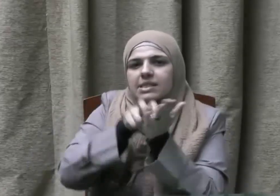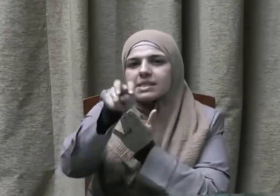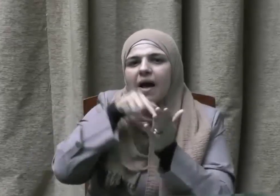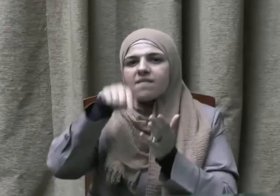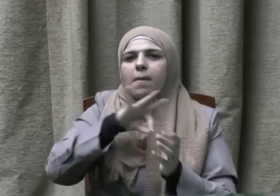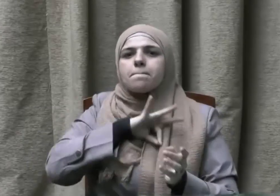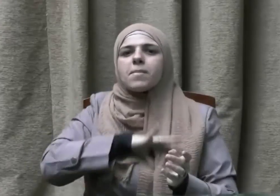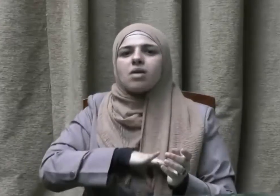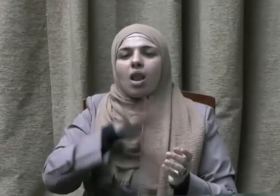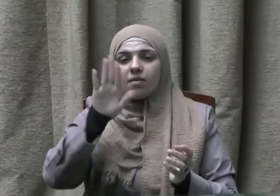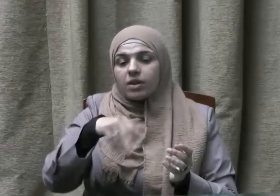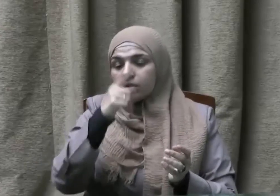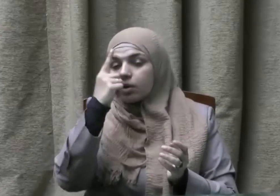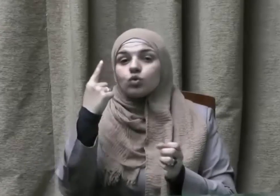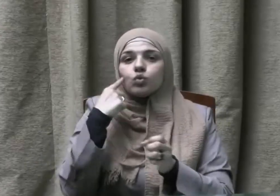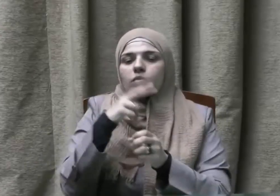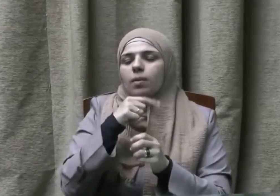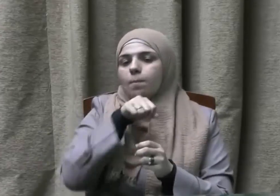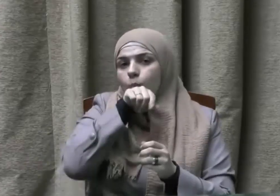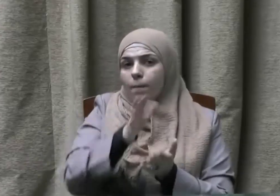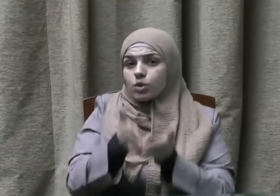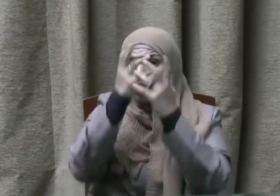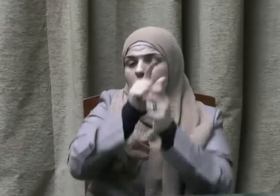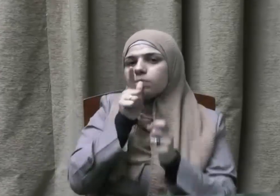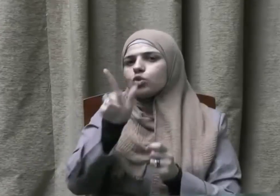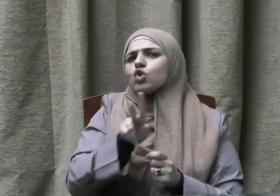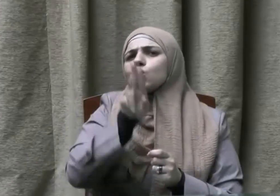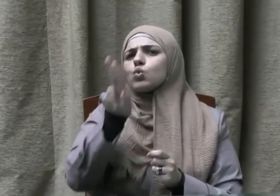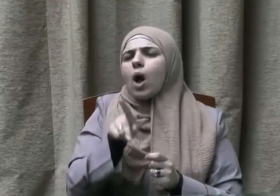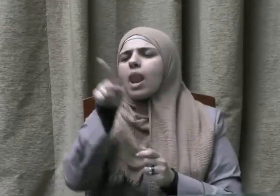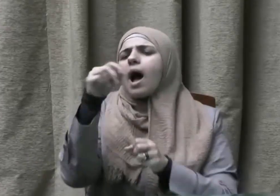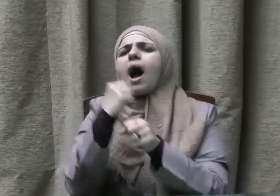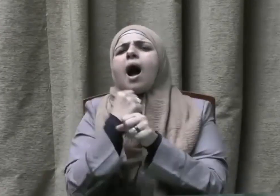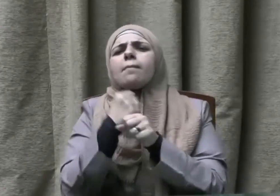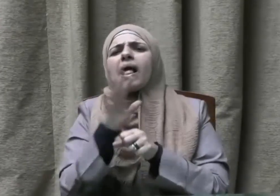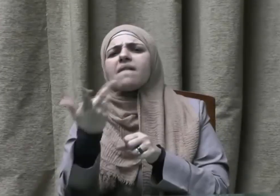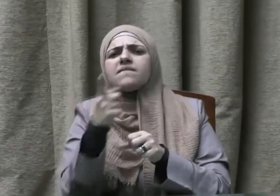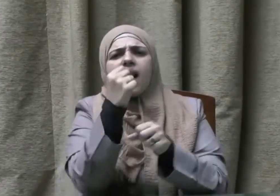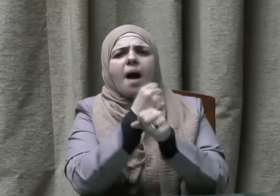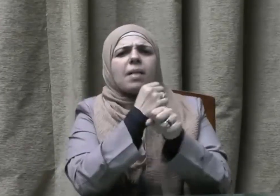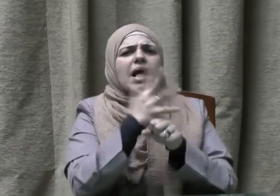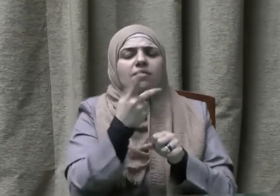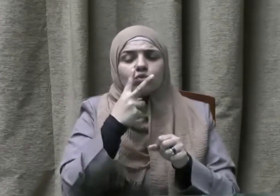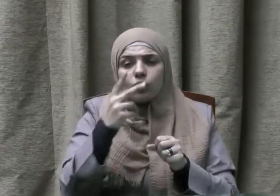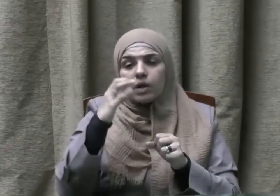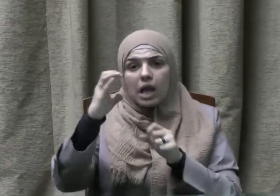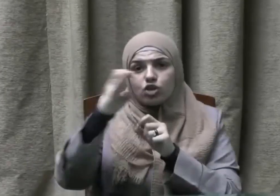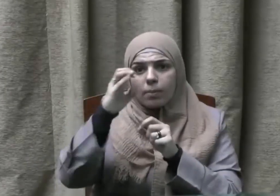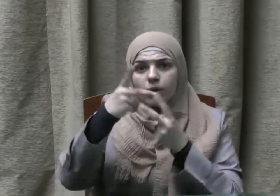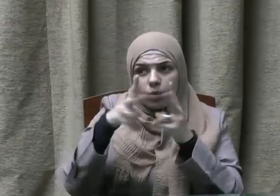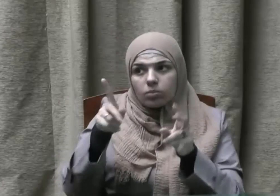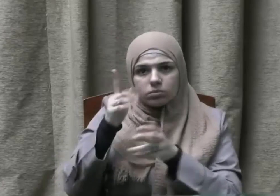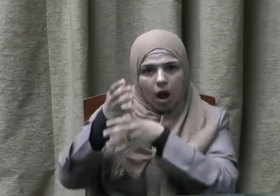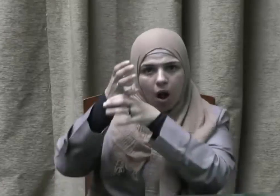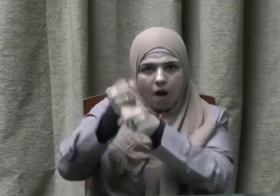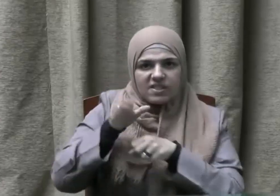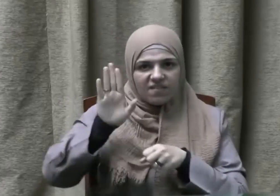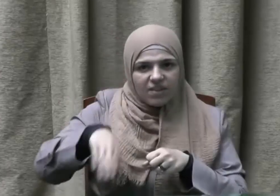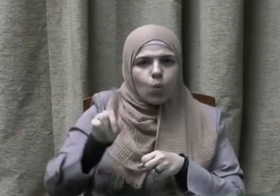عليه وسلم مجتمعنا في مرئ إلا دخل الجنة ومن صور